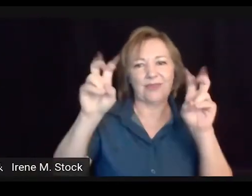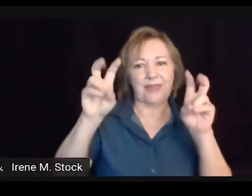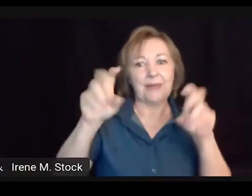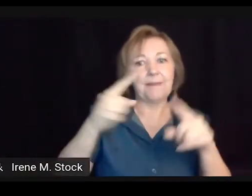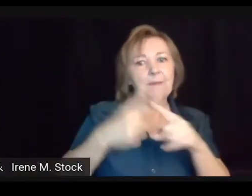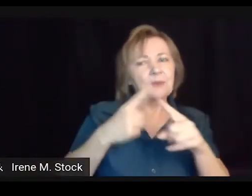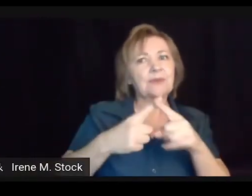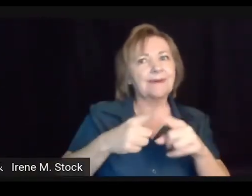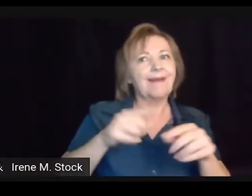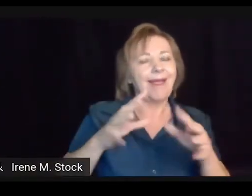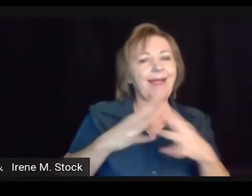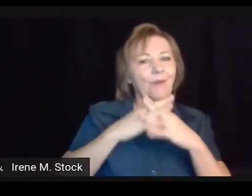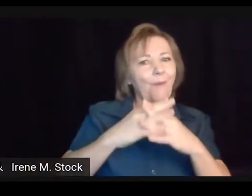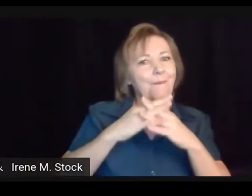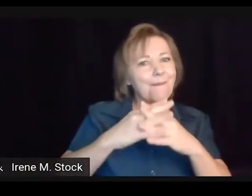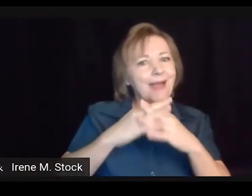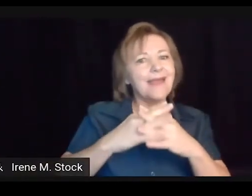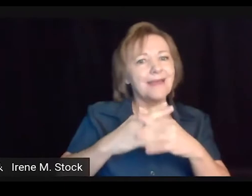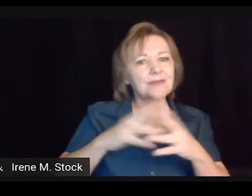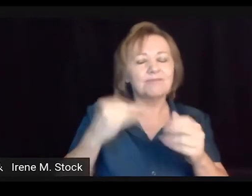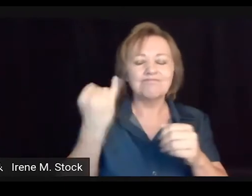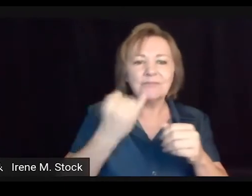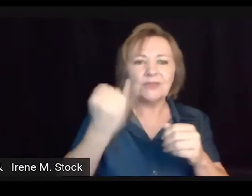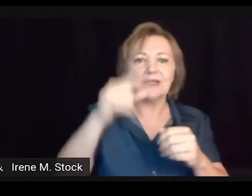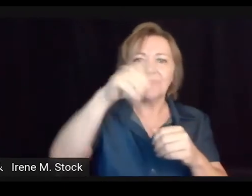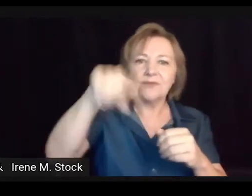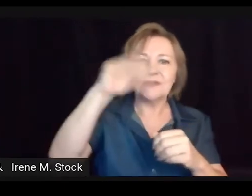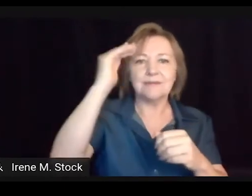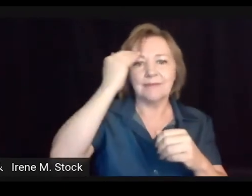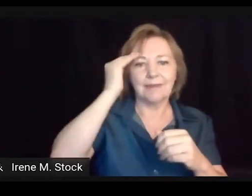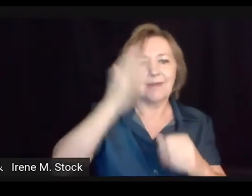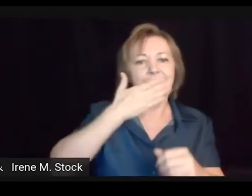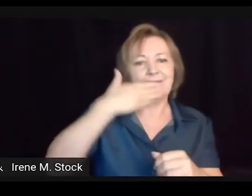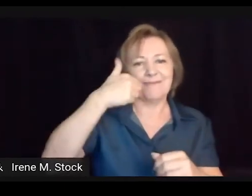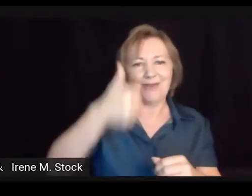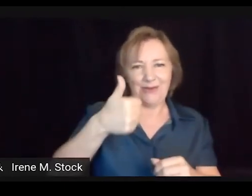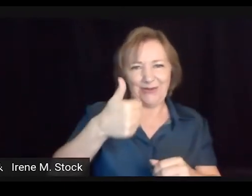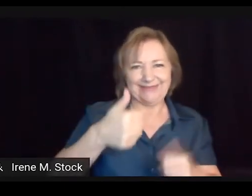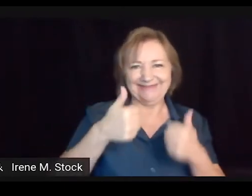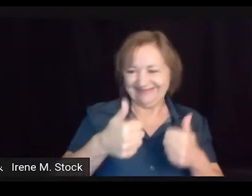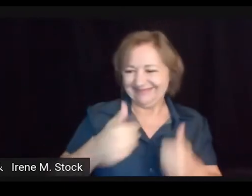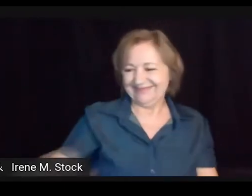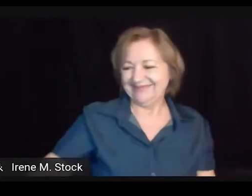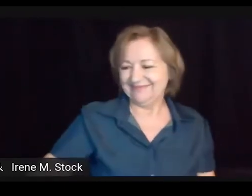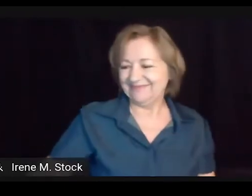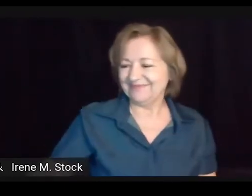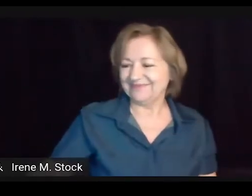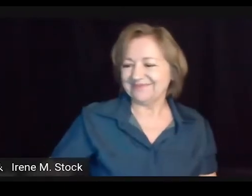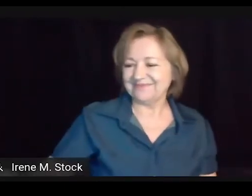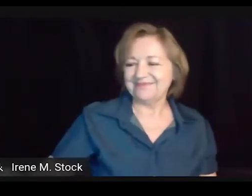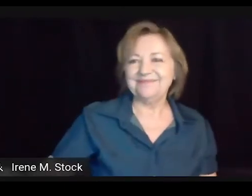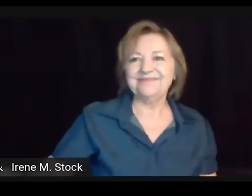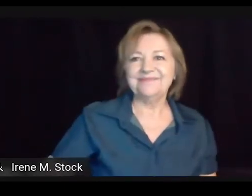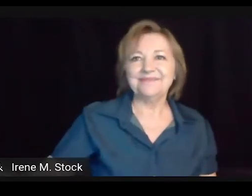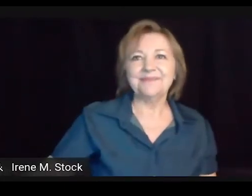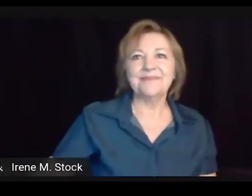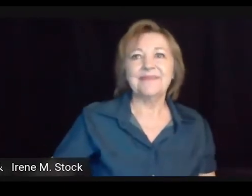E daí, na disciplina de Libras 2, a Suelen vai dar continuidade a esse tema e eu espero que vocês possam